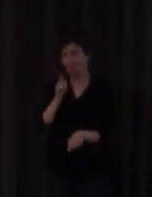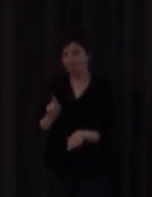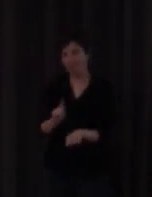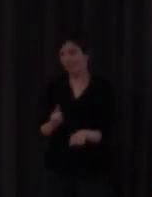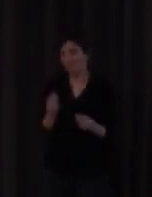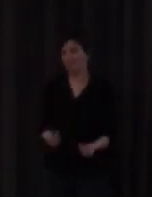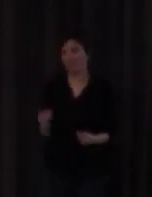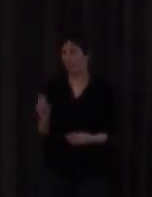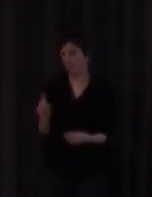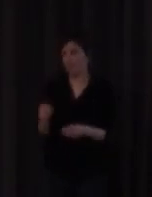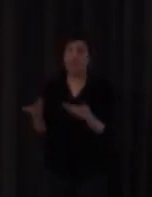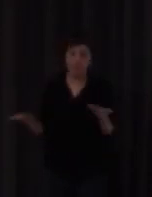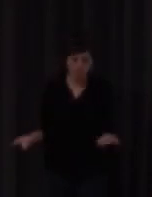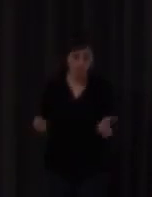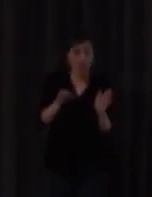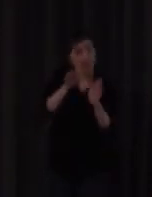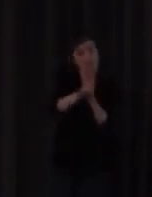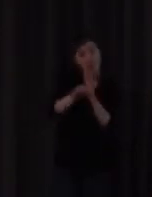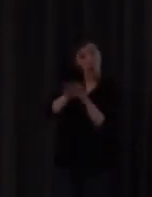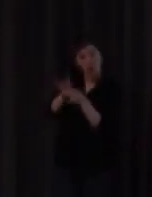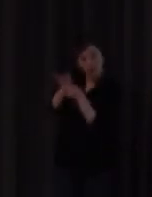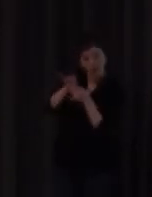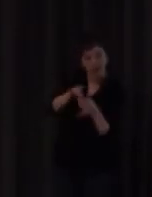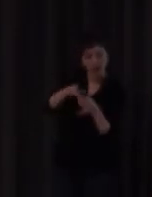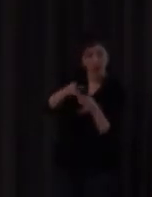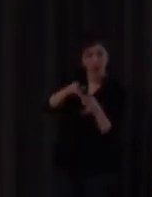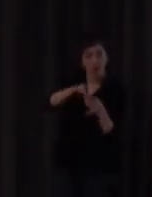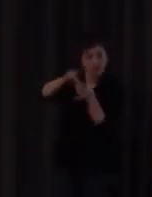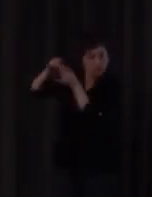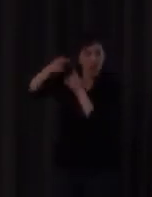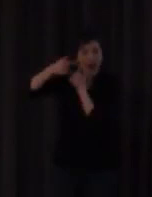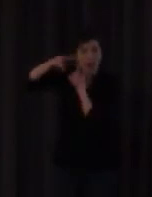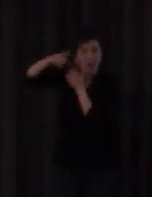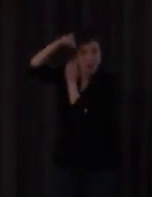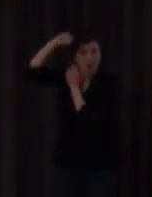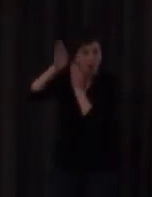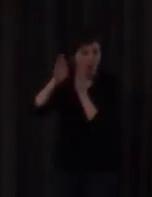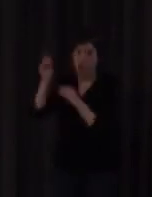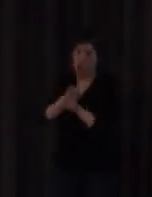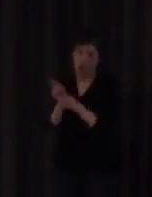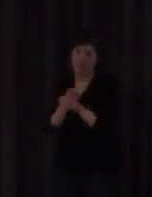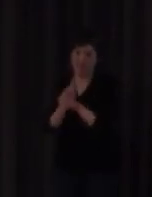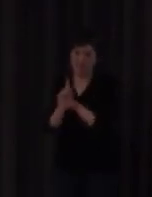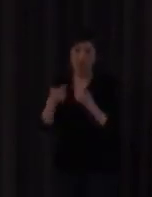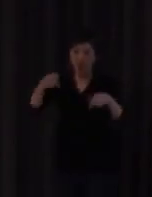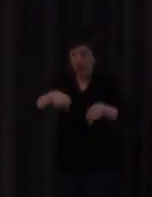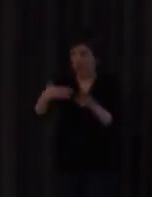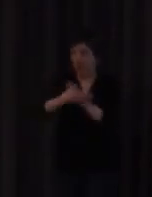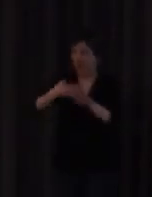y ya que la fonología no depende estrictamente de la audición porque hemos hablado hoy con total normalidad